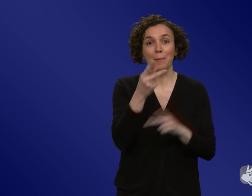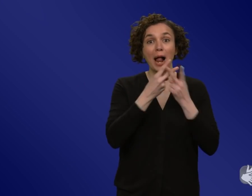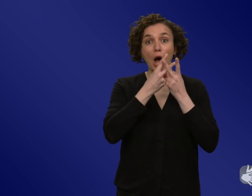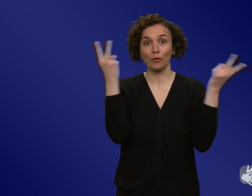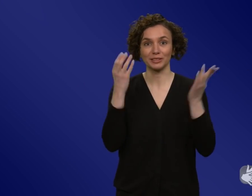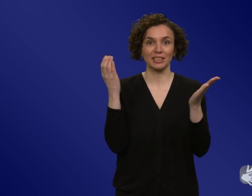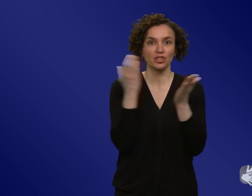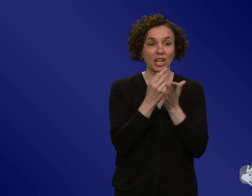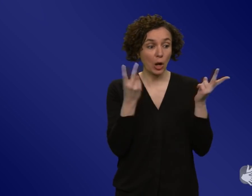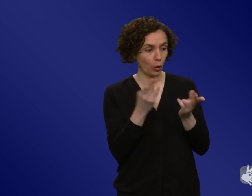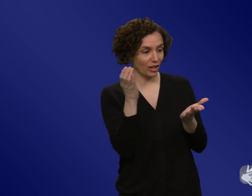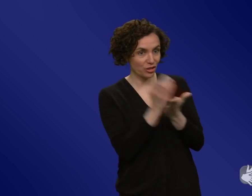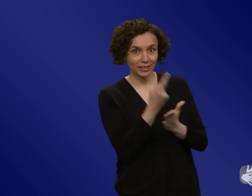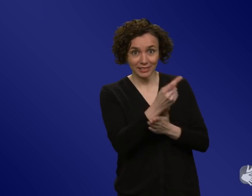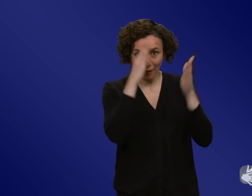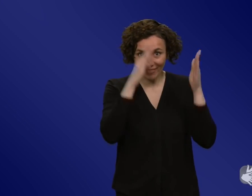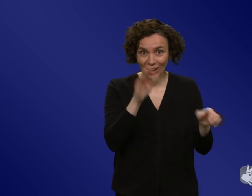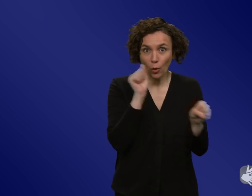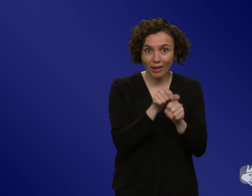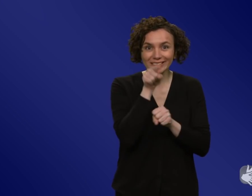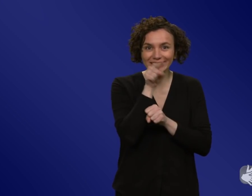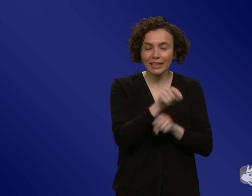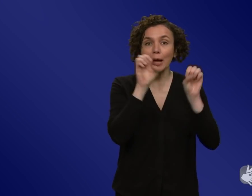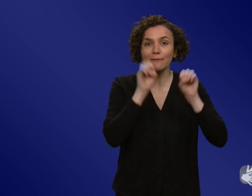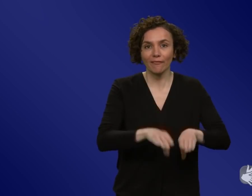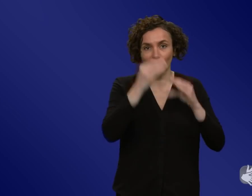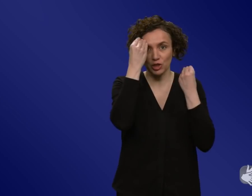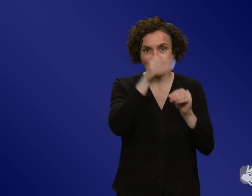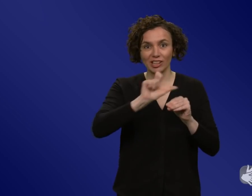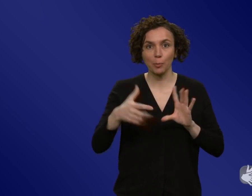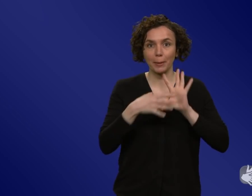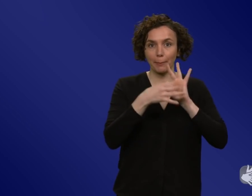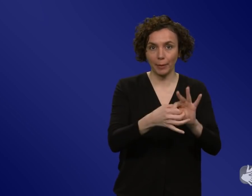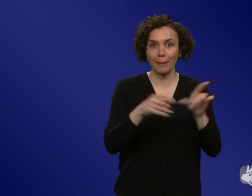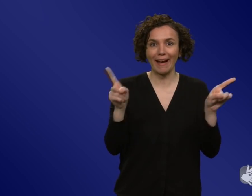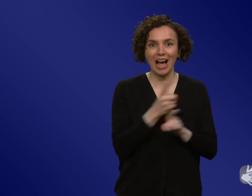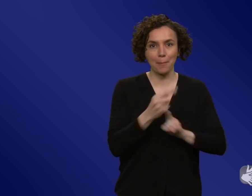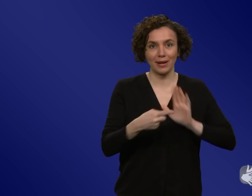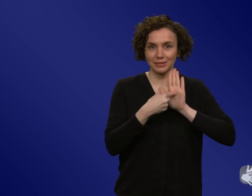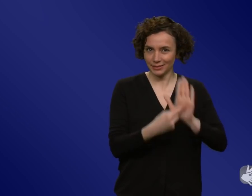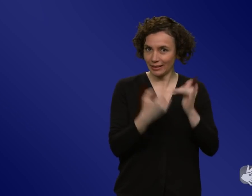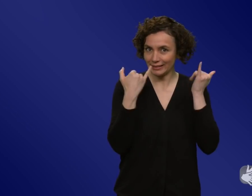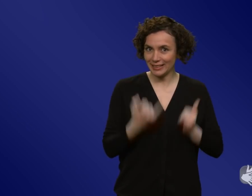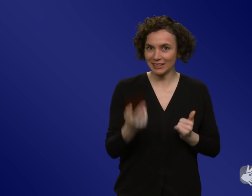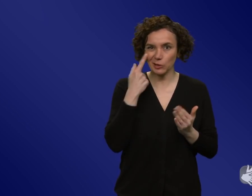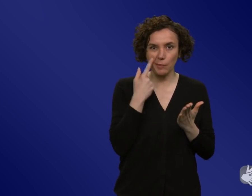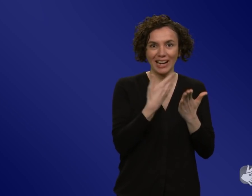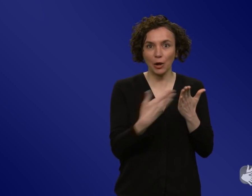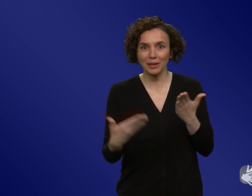den Fakt aufgreift, also noch mal kurz sagt, was Fakt ist und dann weiterkommt zum Irrglauben. Okay, also